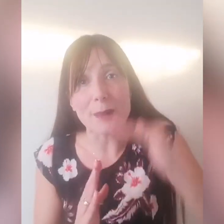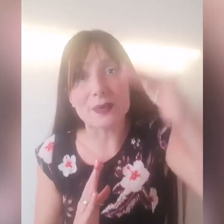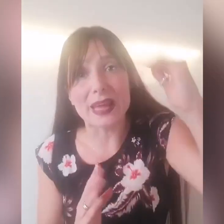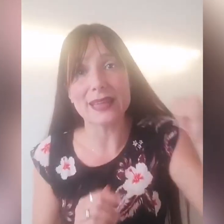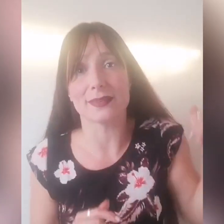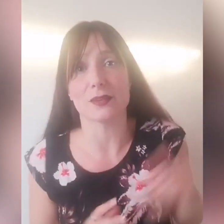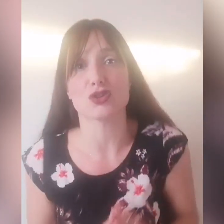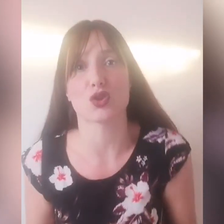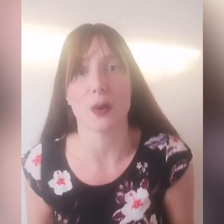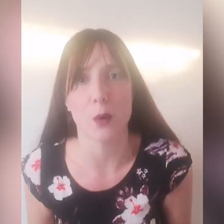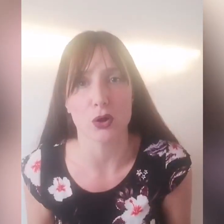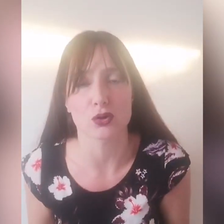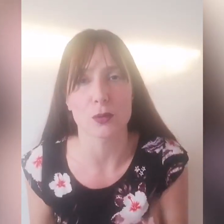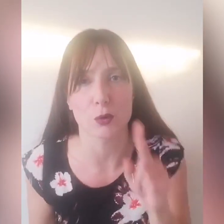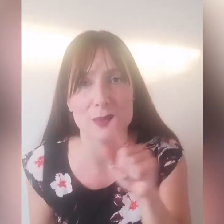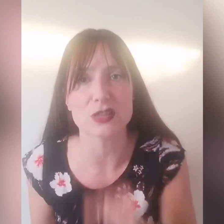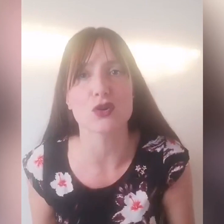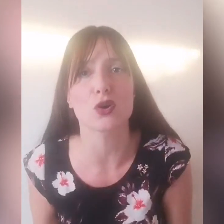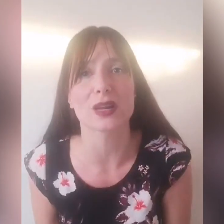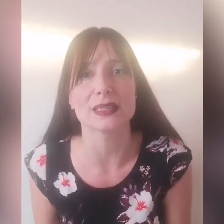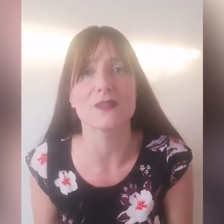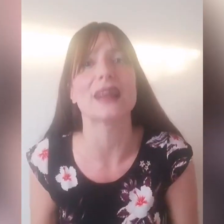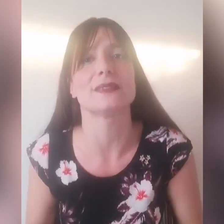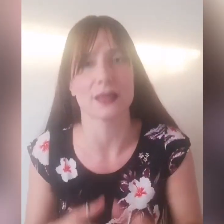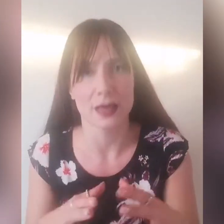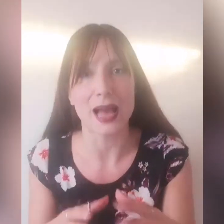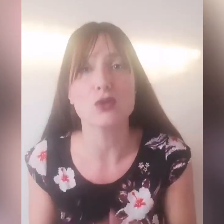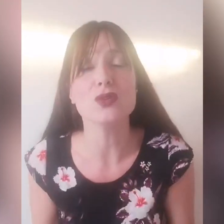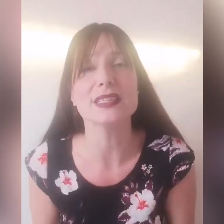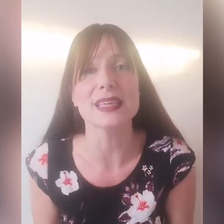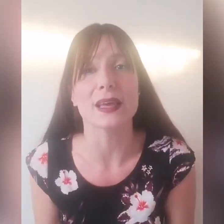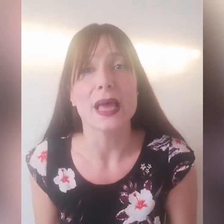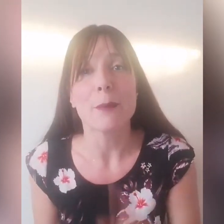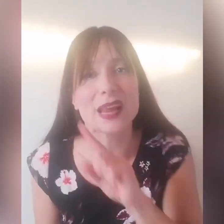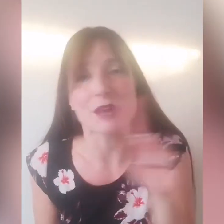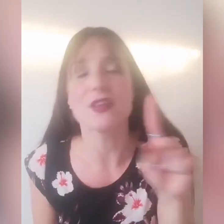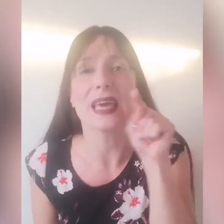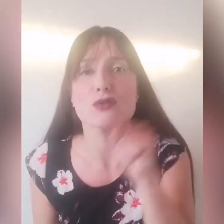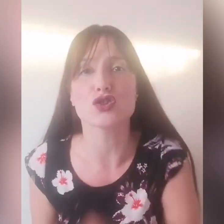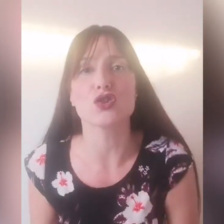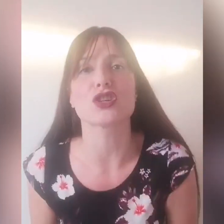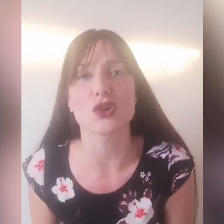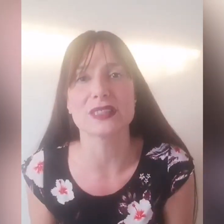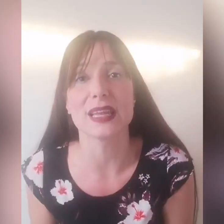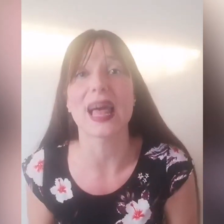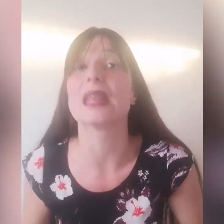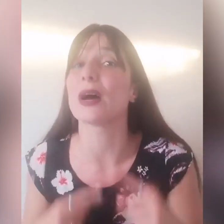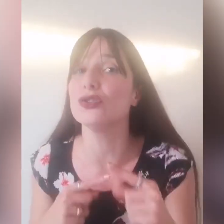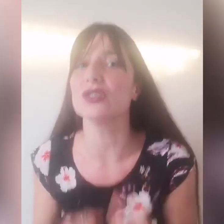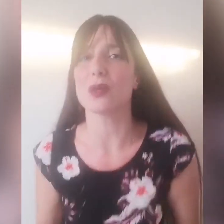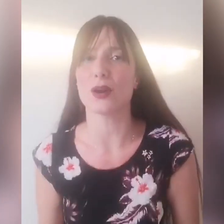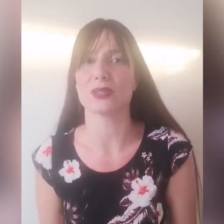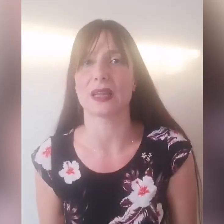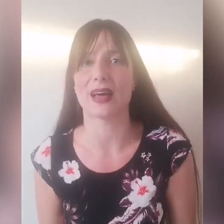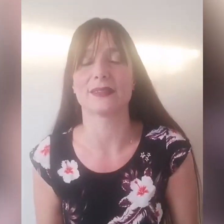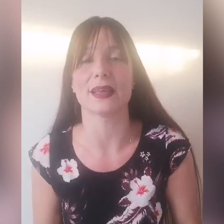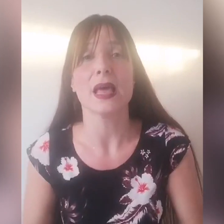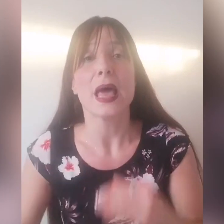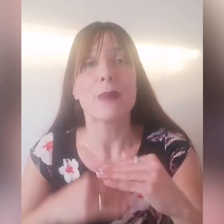upgrade nel nostro rapporto, i problemi sono ancora andati avanti, alcuni sì, perché finché non sono risolti nell'anima continueranno ad andare avanti, ma